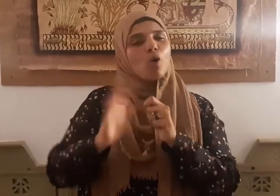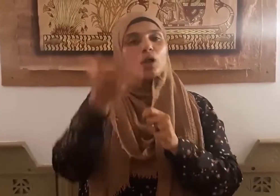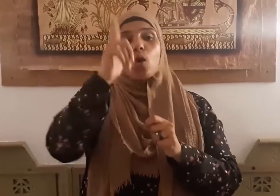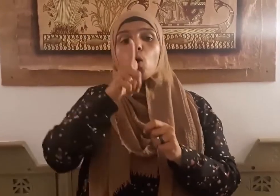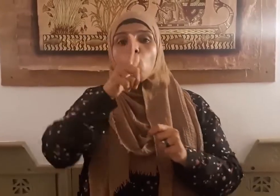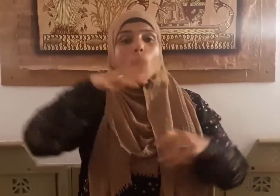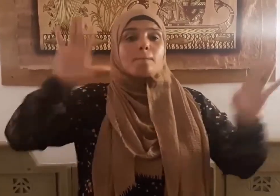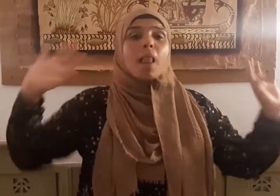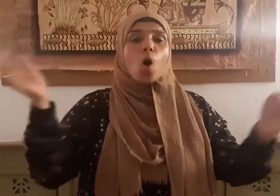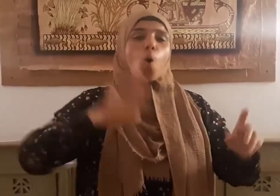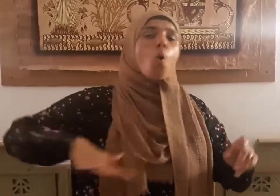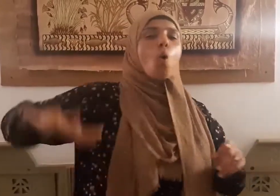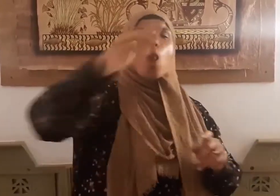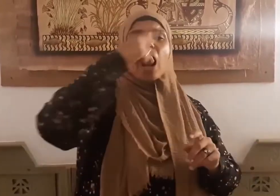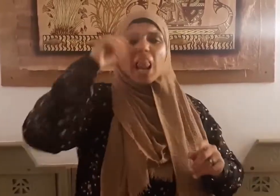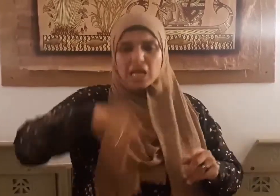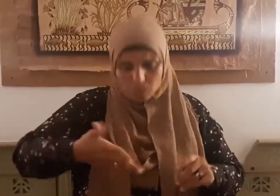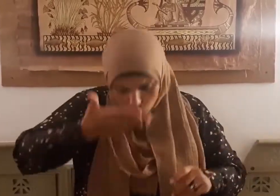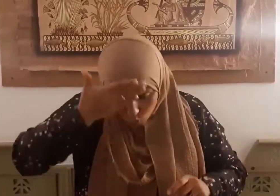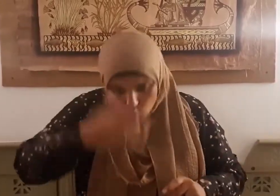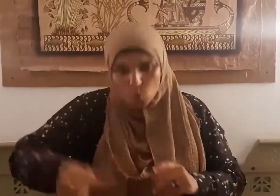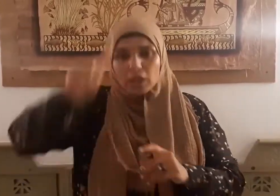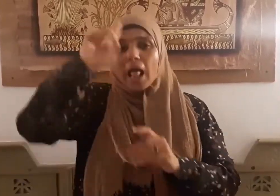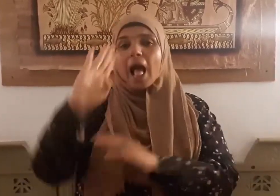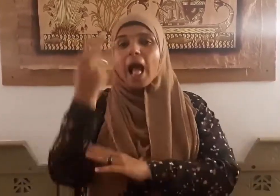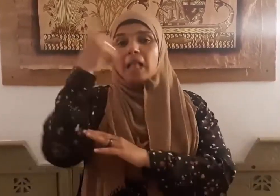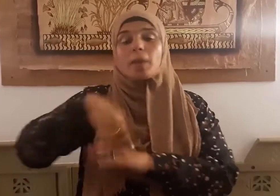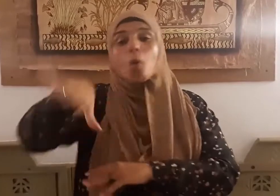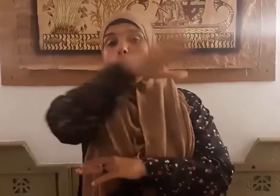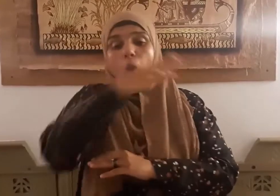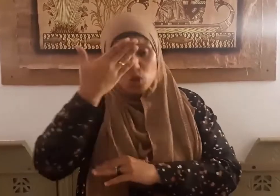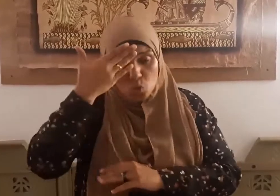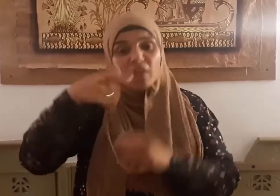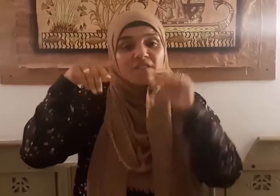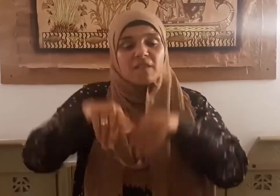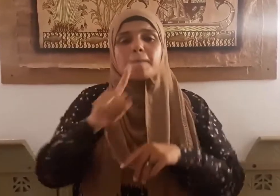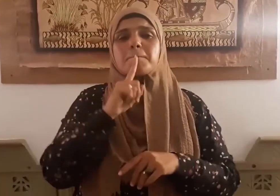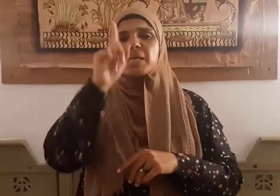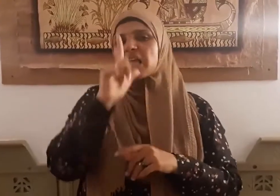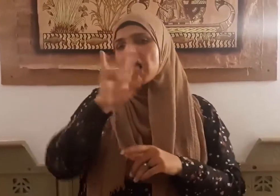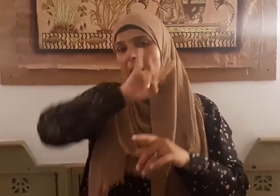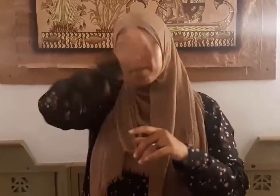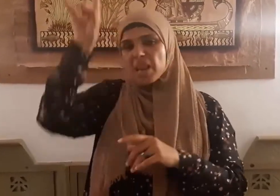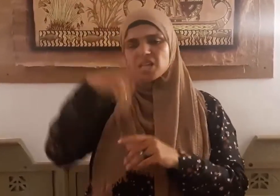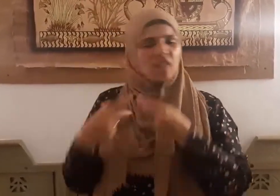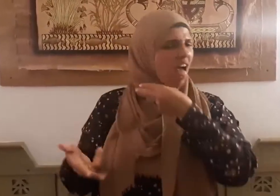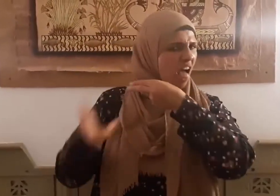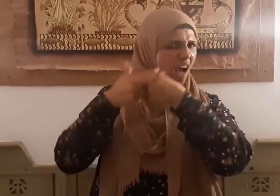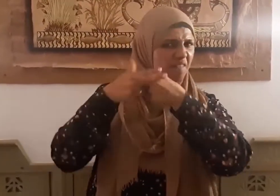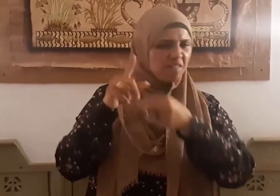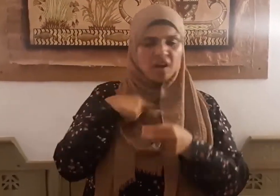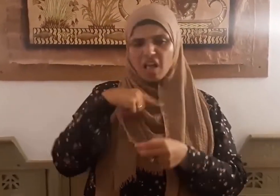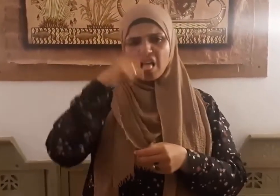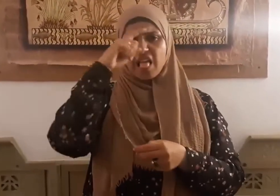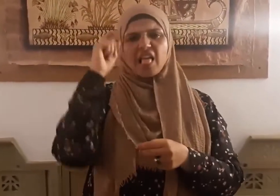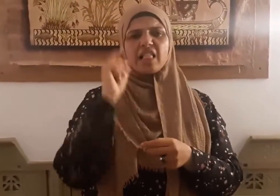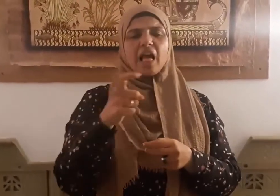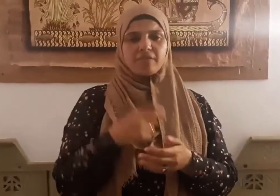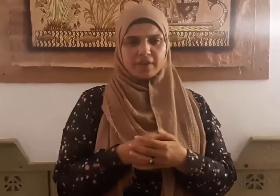فسجدوا إلا إبليس أبا أبا واستكبر وكان من الكفرين إن أهل الكبر